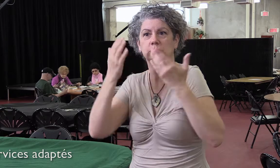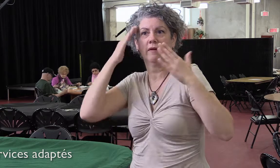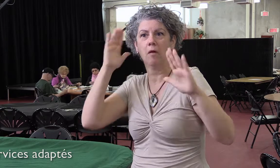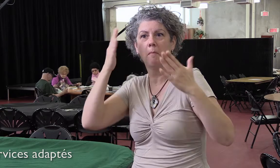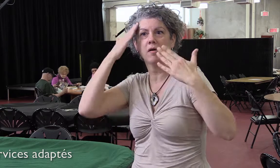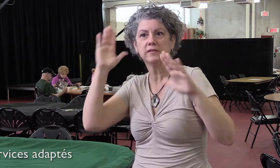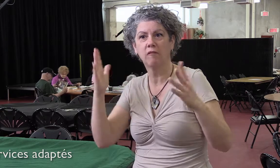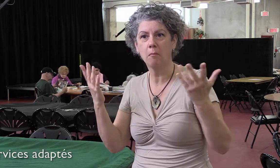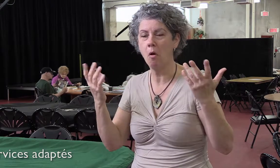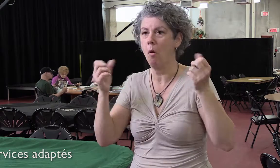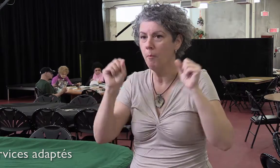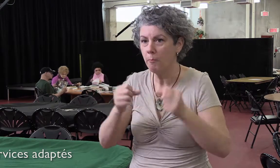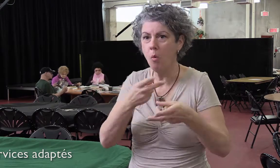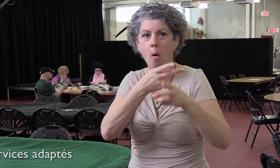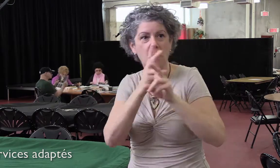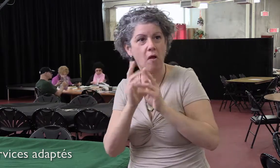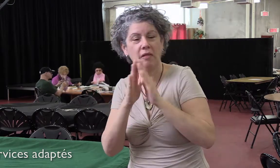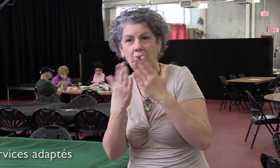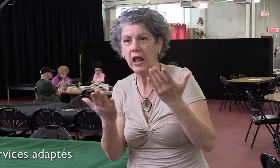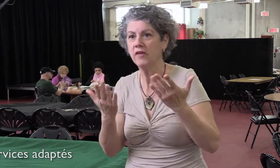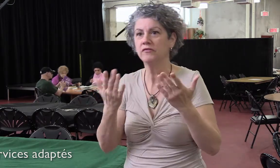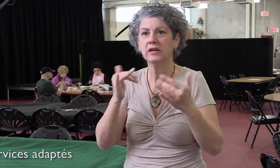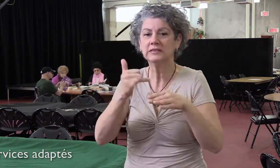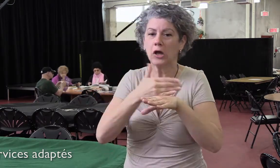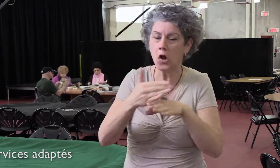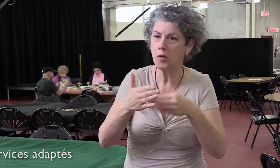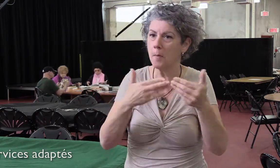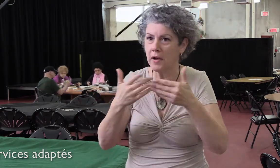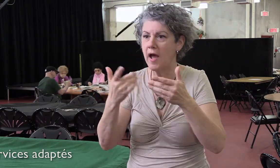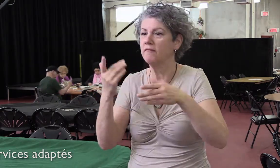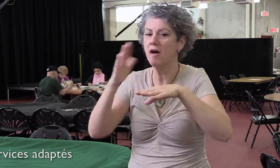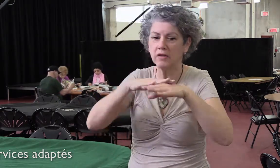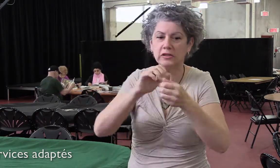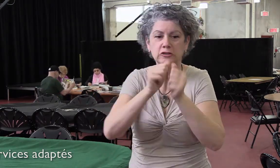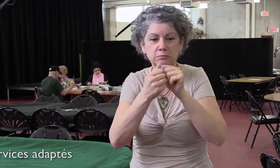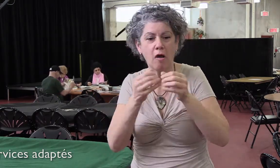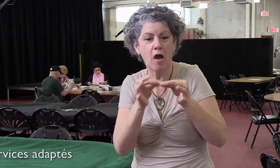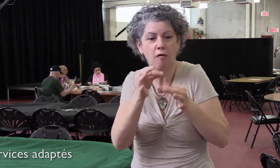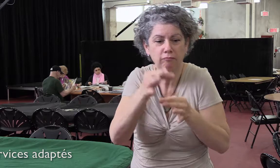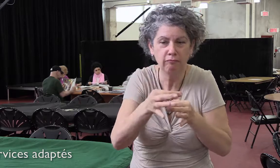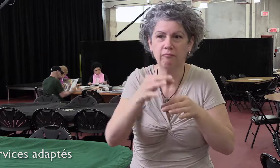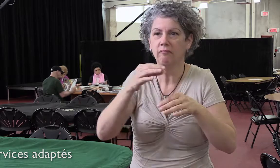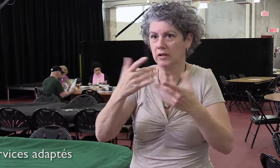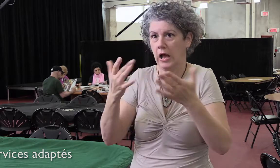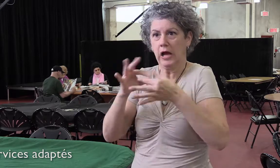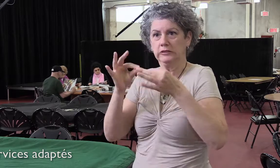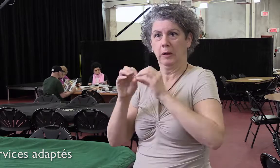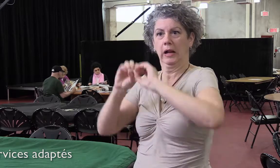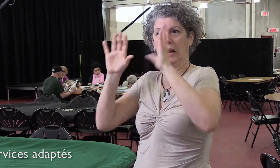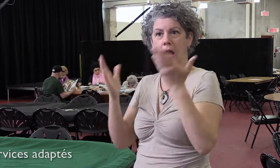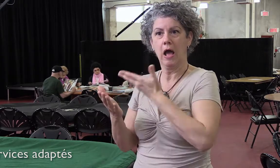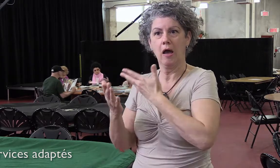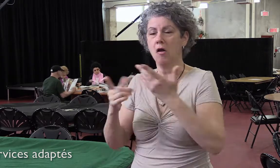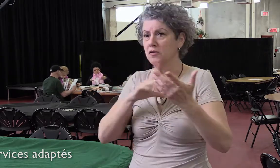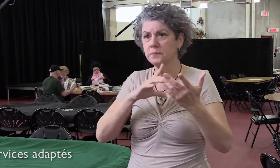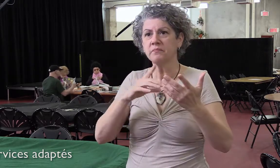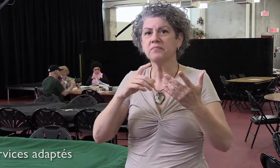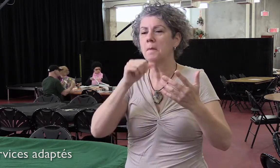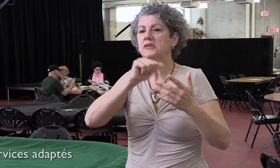lesquelles il n'était pas nécessairement au courant, sur le fait, admettons, de rapporter les livres en retard, de pouvoir renouveler l'abonnement, des choses comme ça. Ça fait que Marc-André